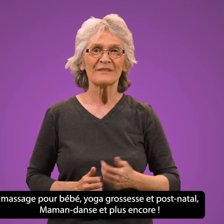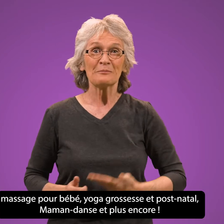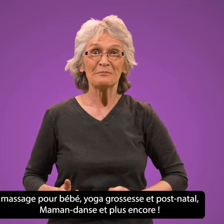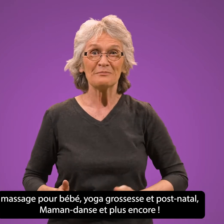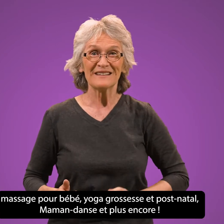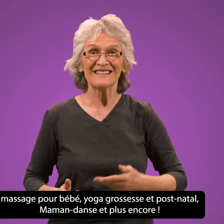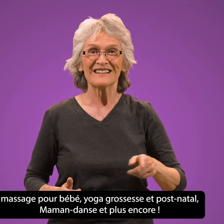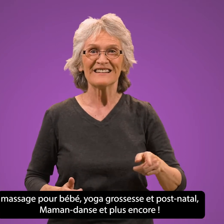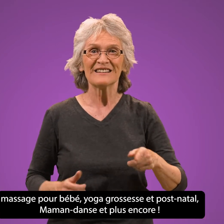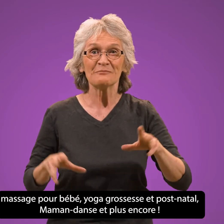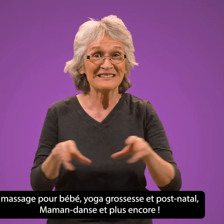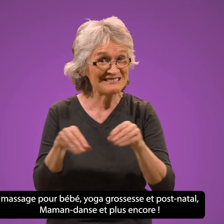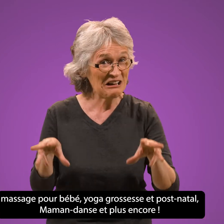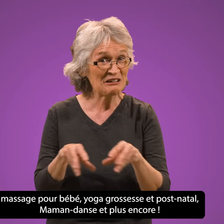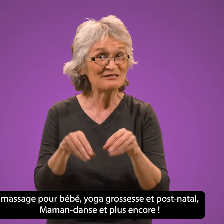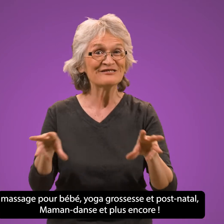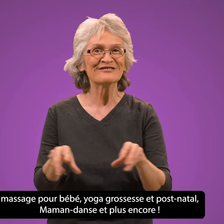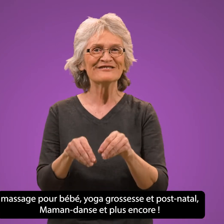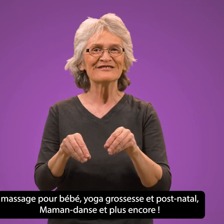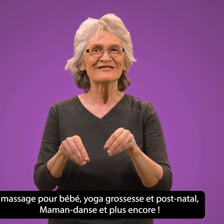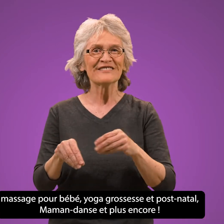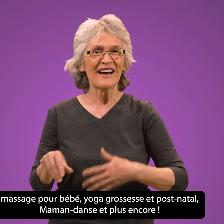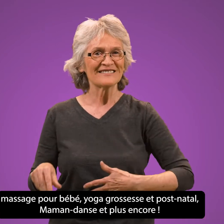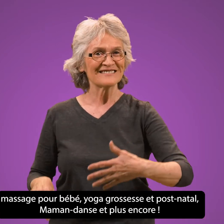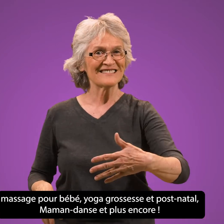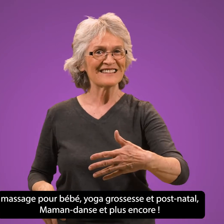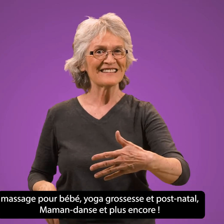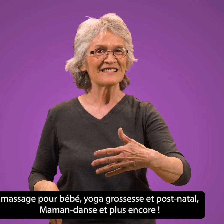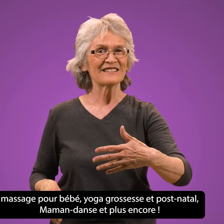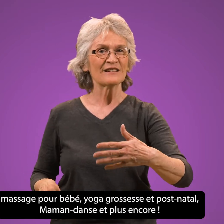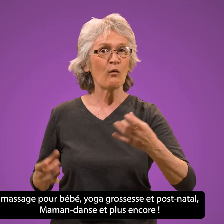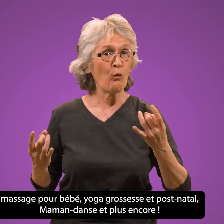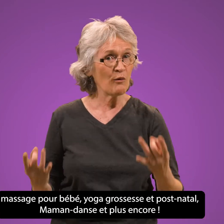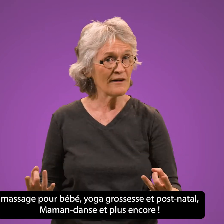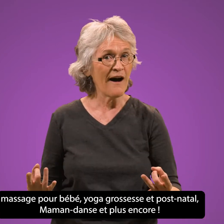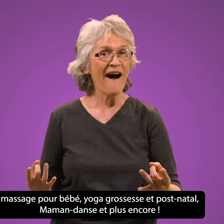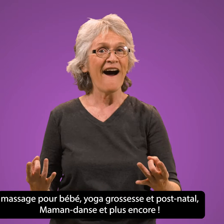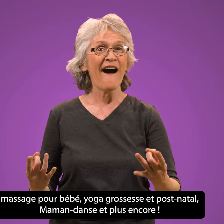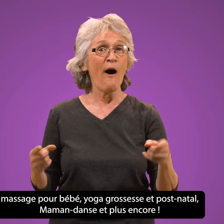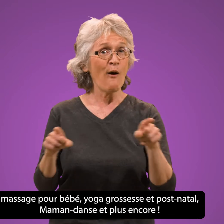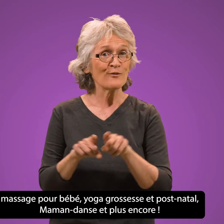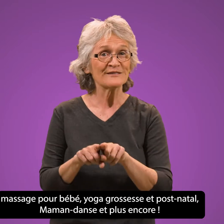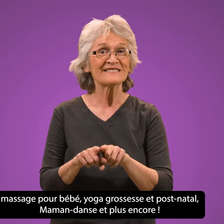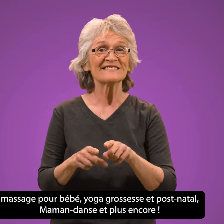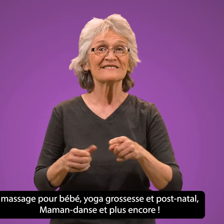Massage pour bébés, yoga grossesse et post-natal, maman danse et plus encore.